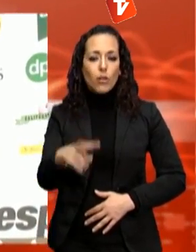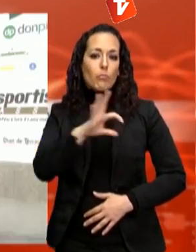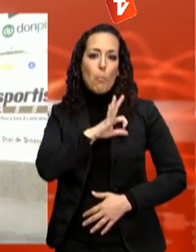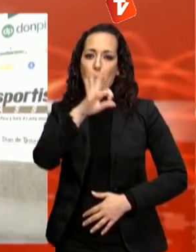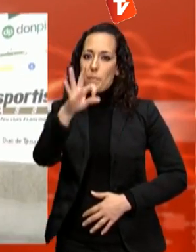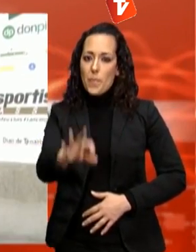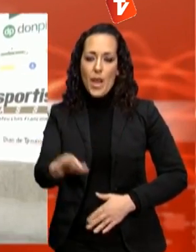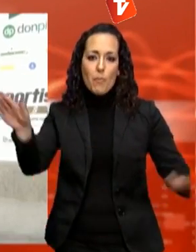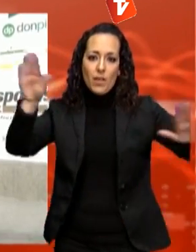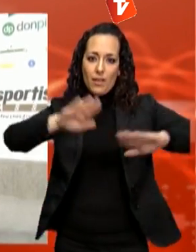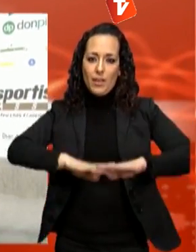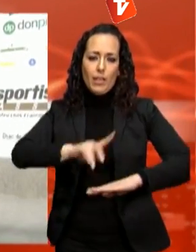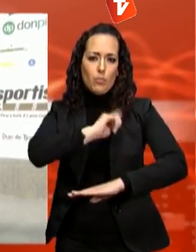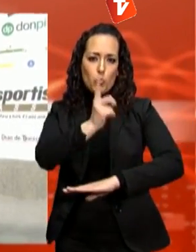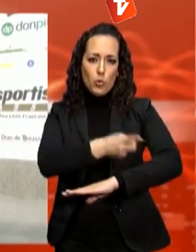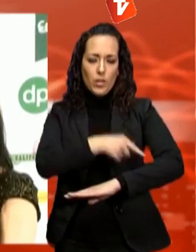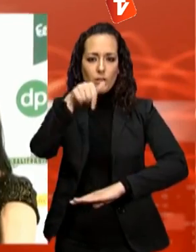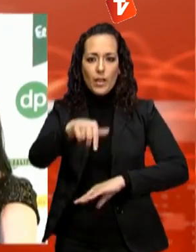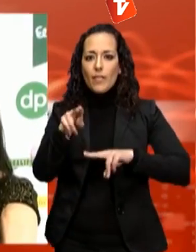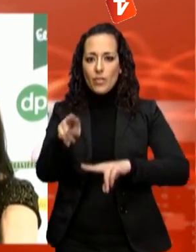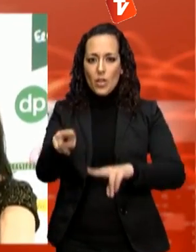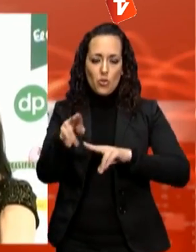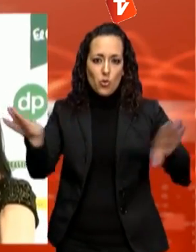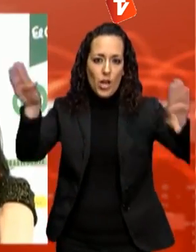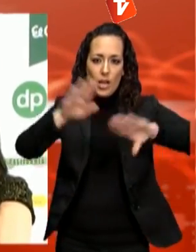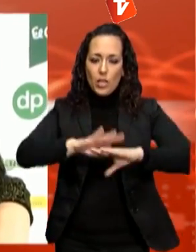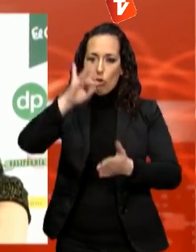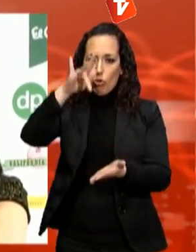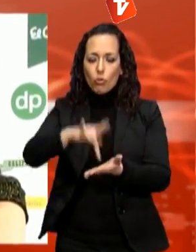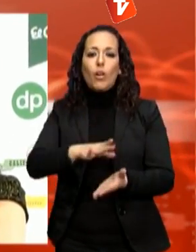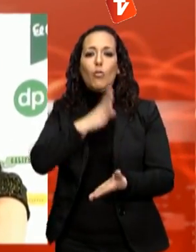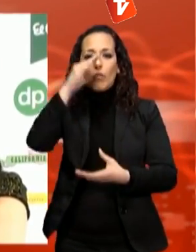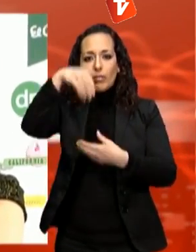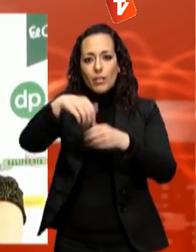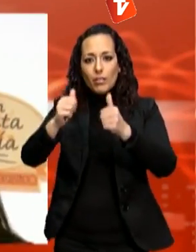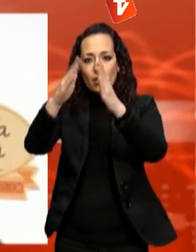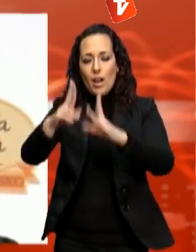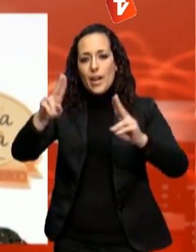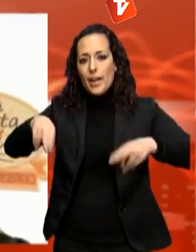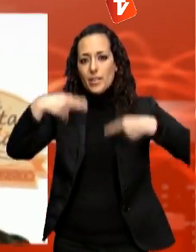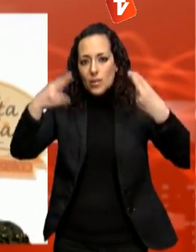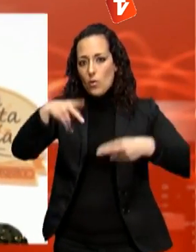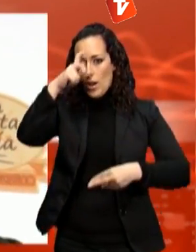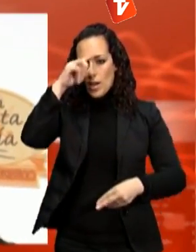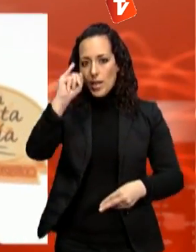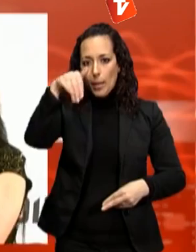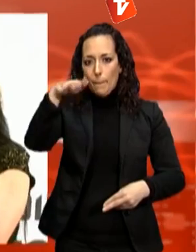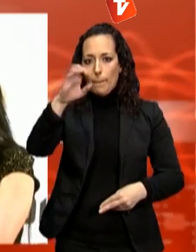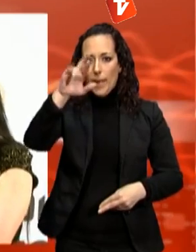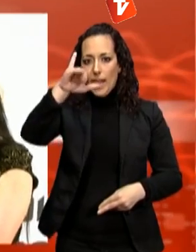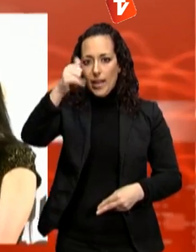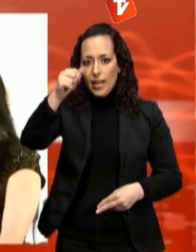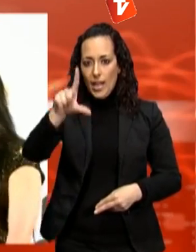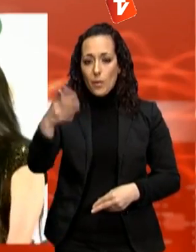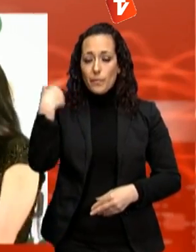'esportista, que ha tingut lloc aquest dijous al restaurant Imperial. Gascon succeeix Xavi Hernández, guanyador a les darreres tres edicions. Les